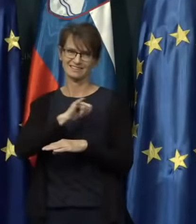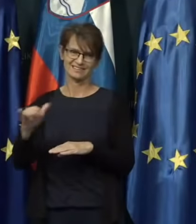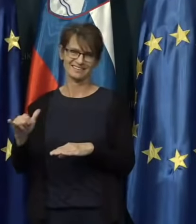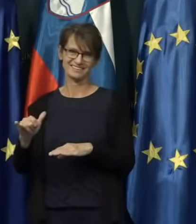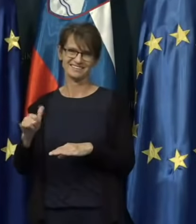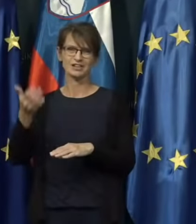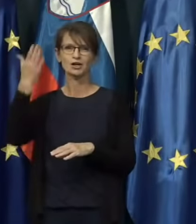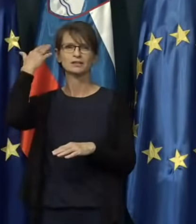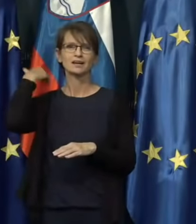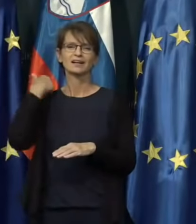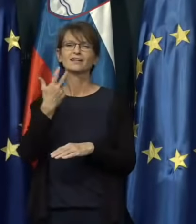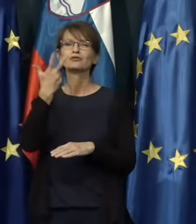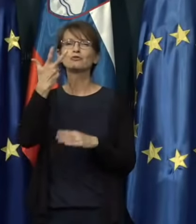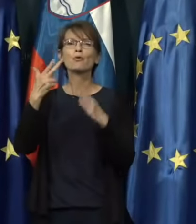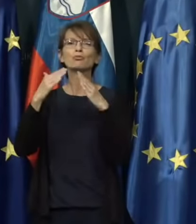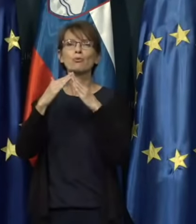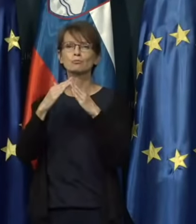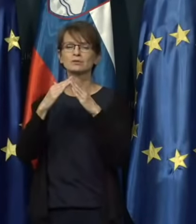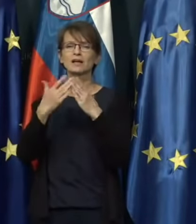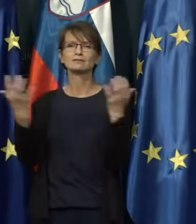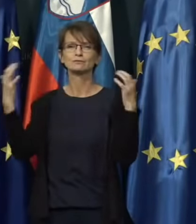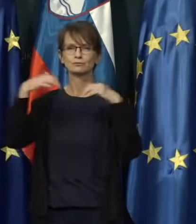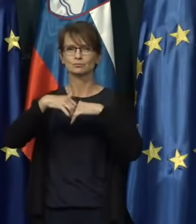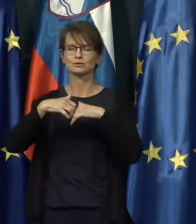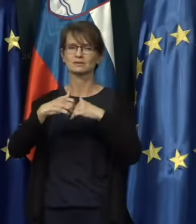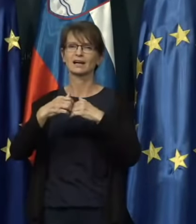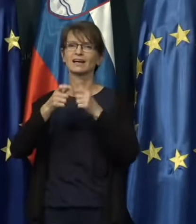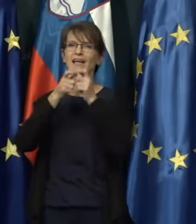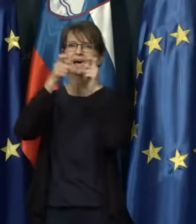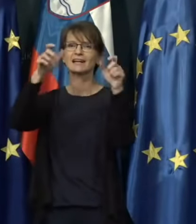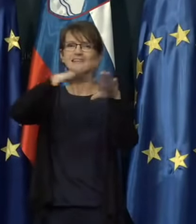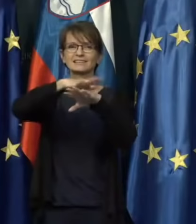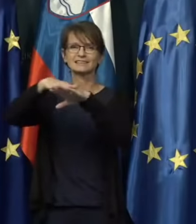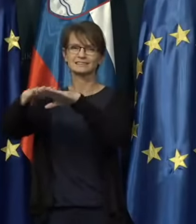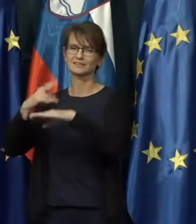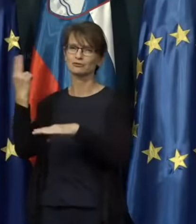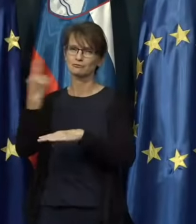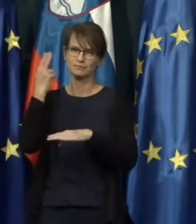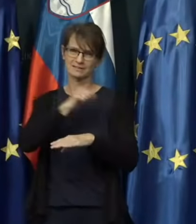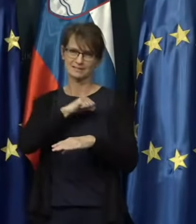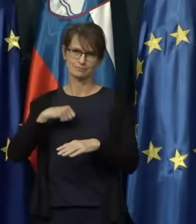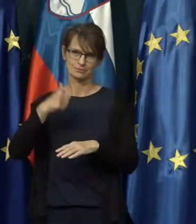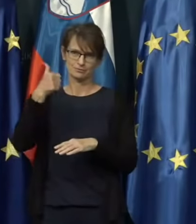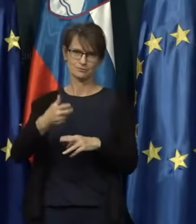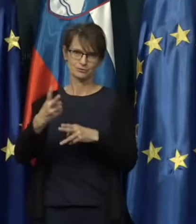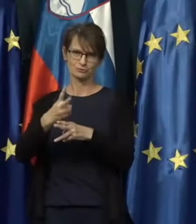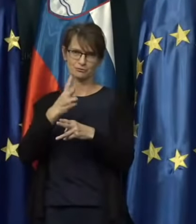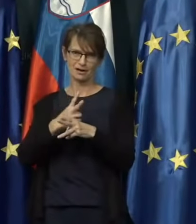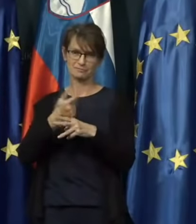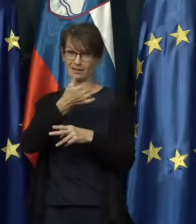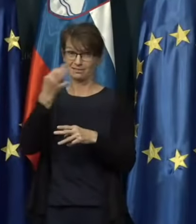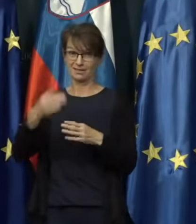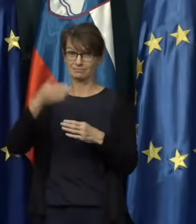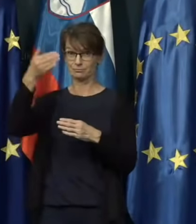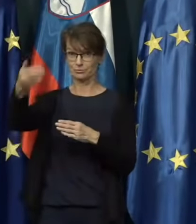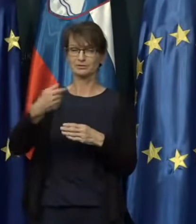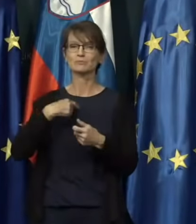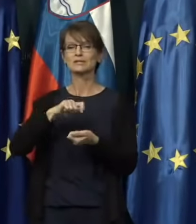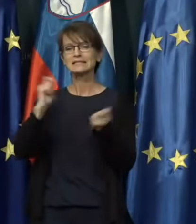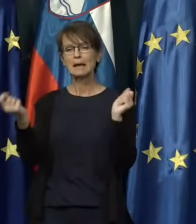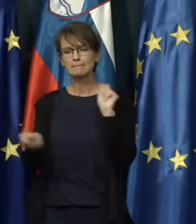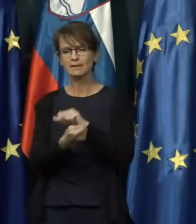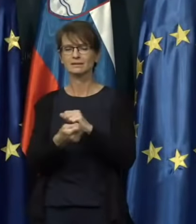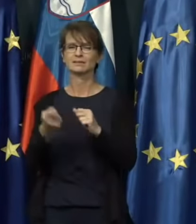kar je takrat na trodom na skupščina zglasila samostojno slovensko državo. Dan kasneje smo zamenjali državne